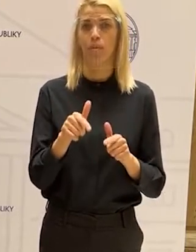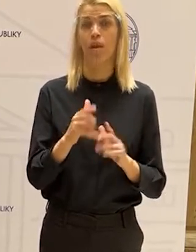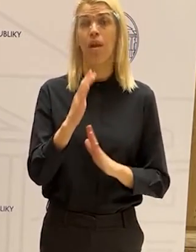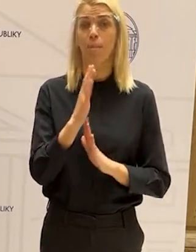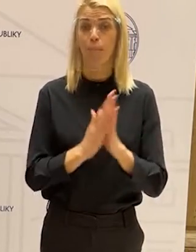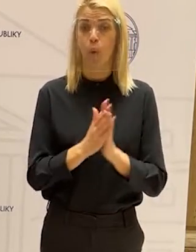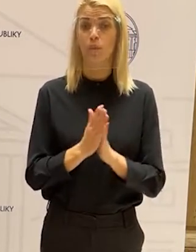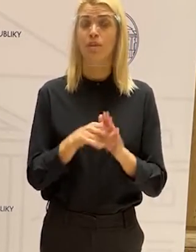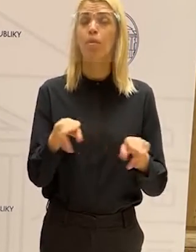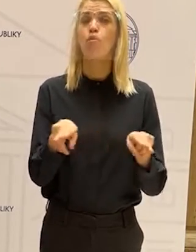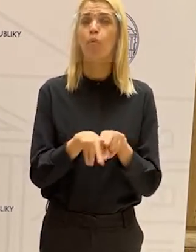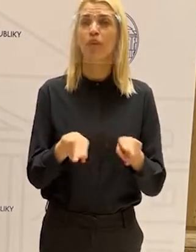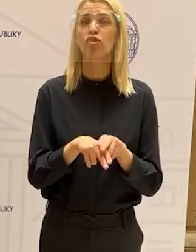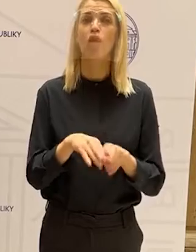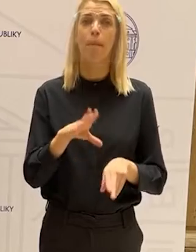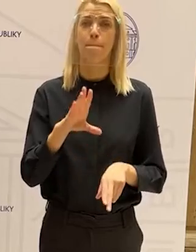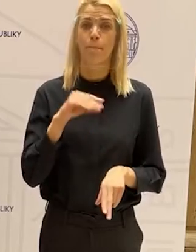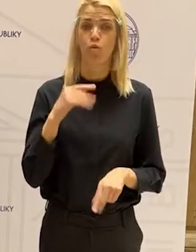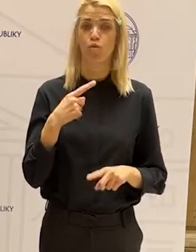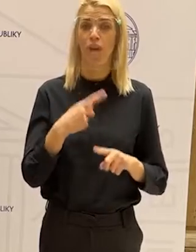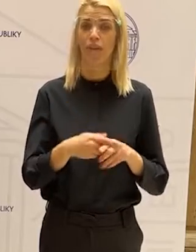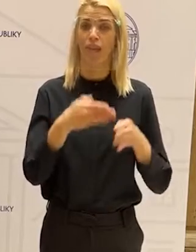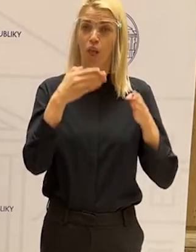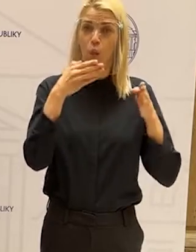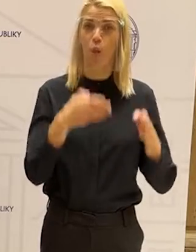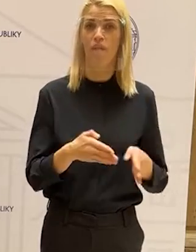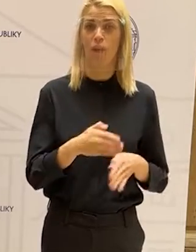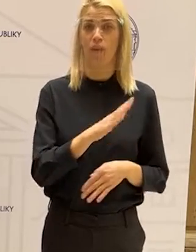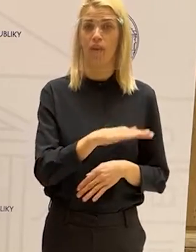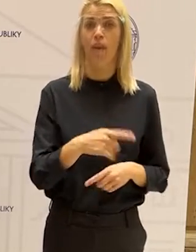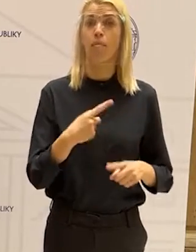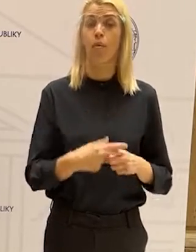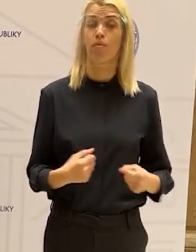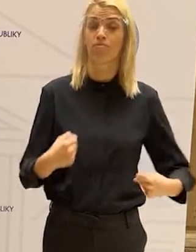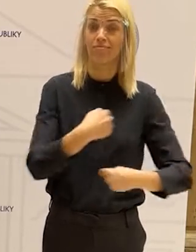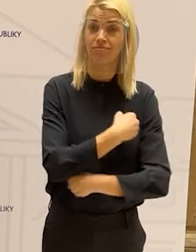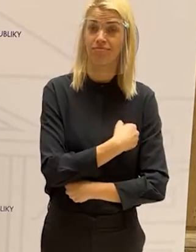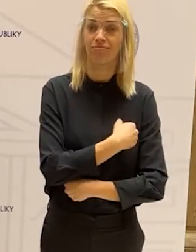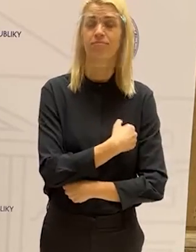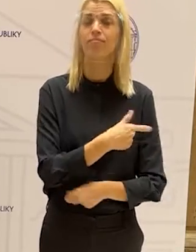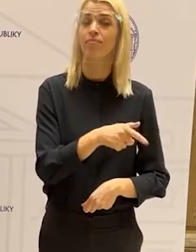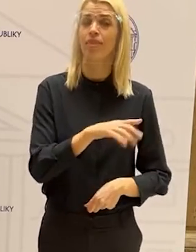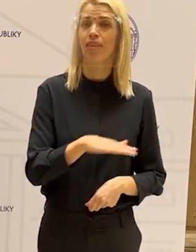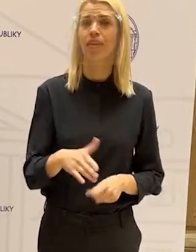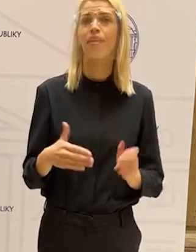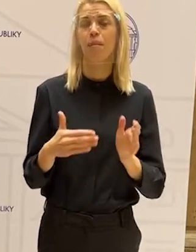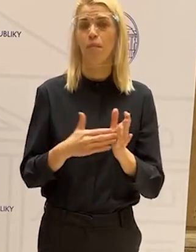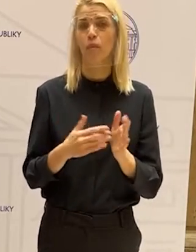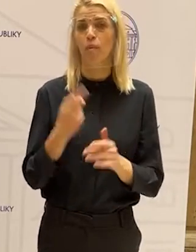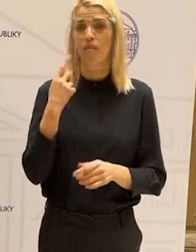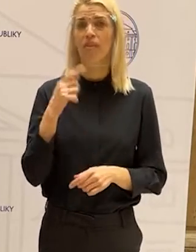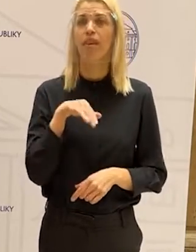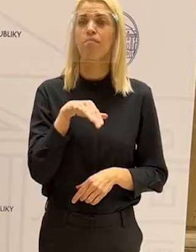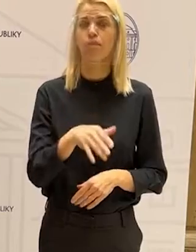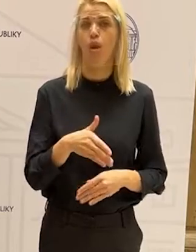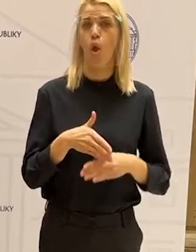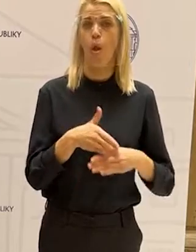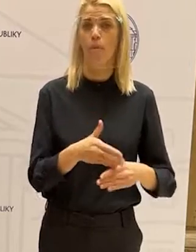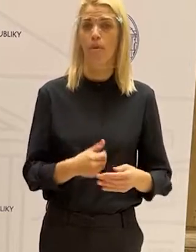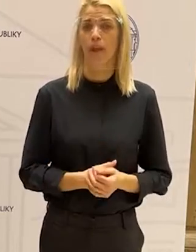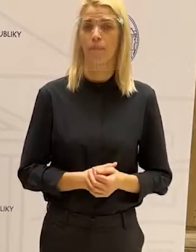dôverujte svojim deťom, počúvajte ich a objímajte ich. Potrebujú vedieť, že tú oporu vo vás majú.